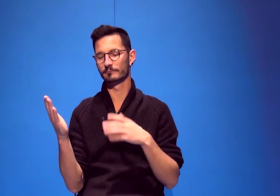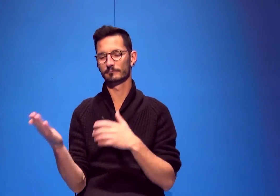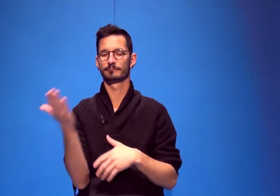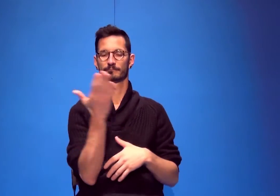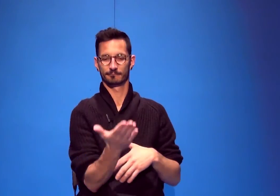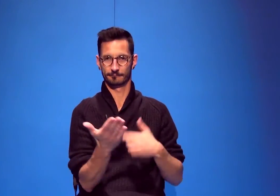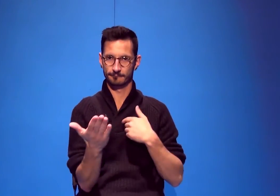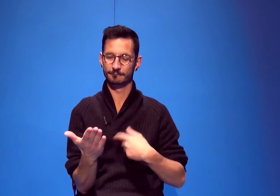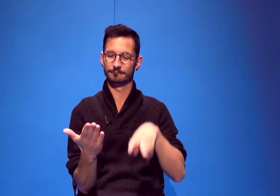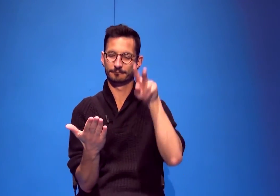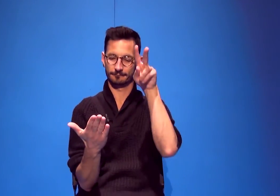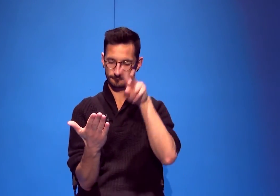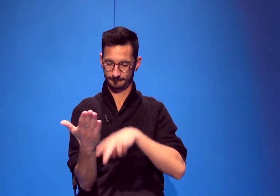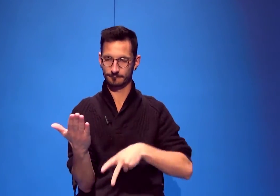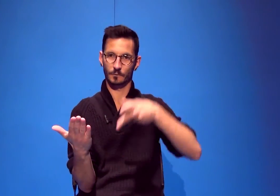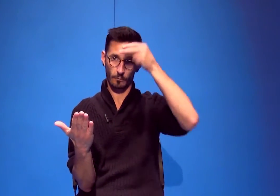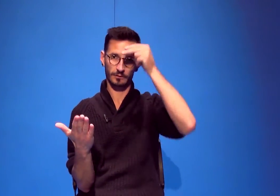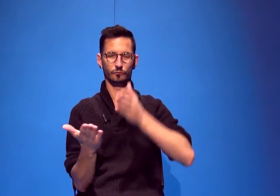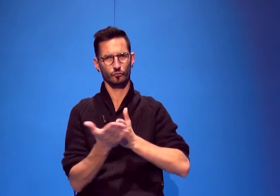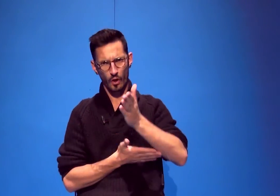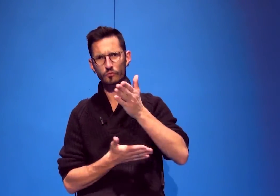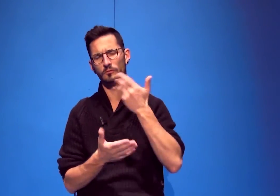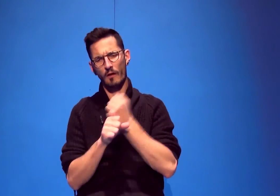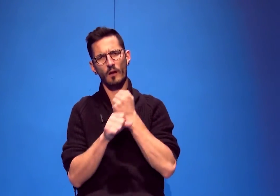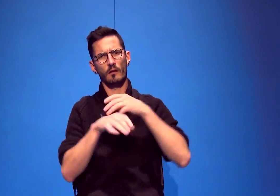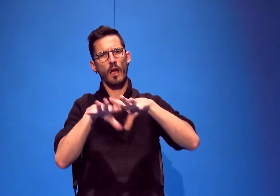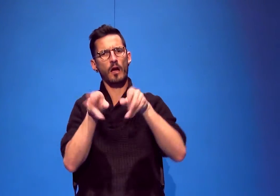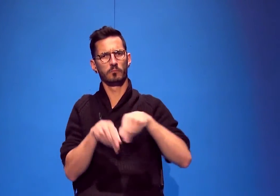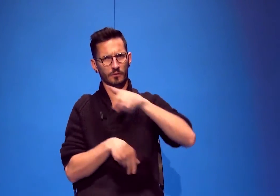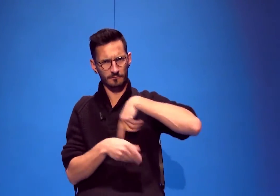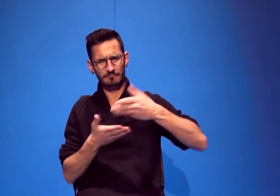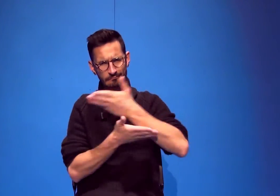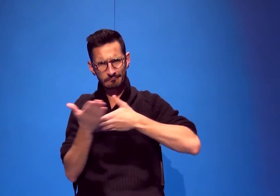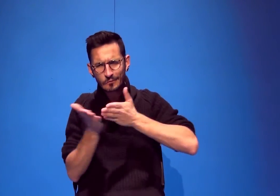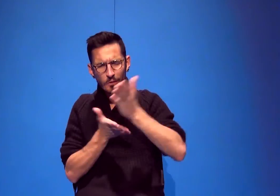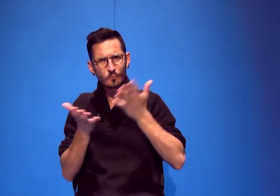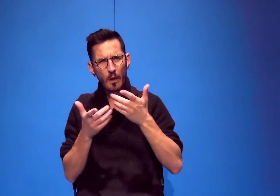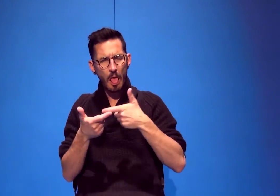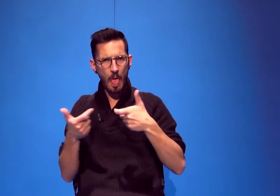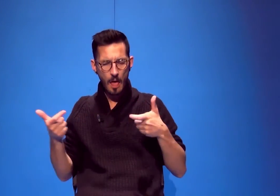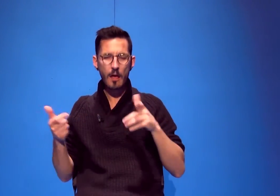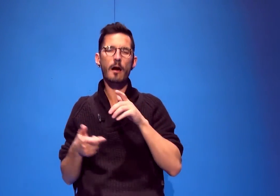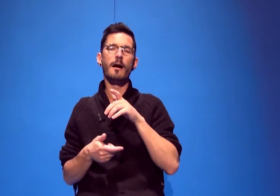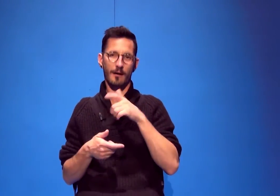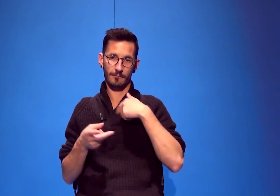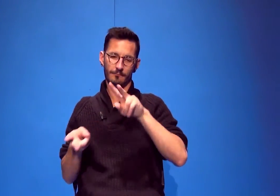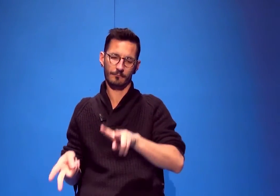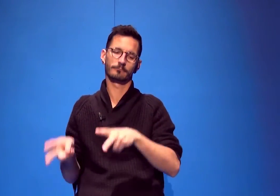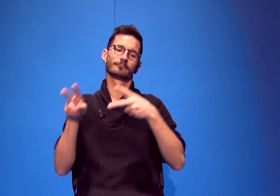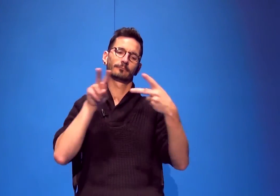'ai dû donc m'approprier le sens. Pour ça, j'ai dû travailler en équipe, on a beaucoup échangé. Ensuite, j'ai travaillé sur